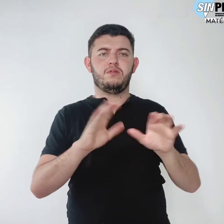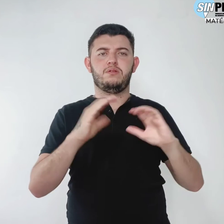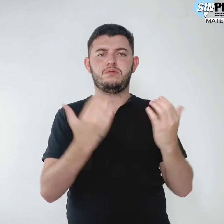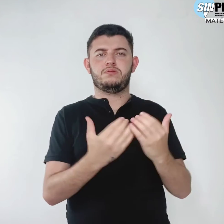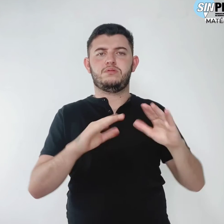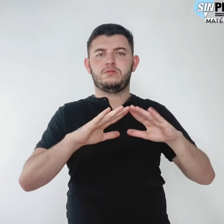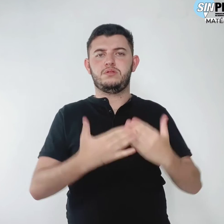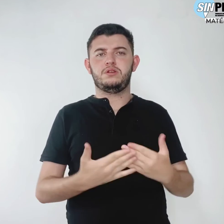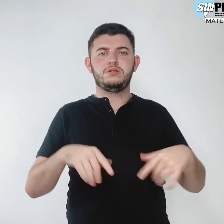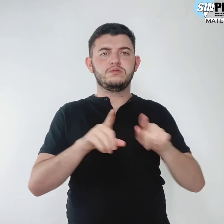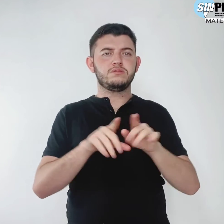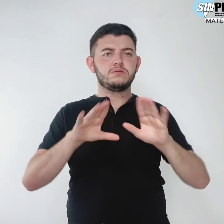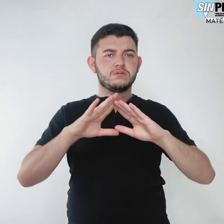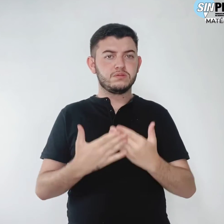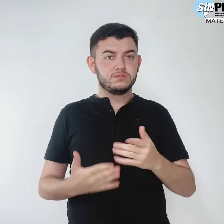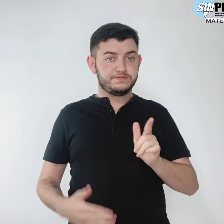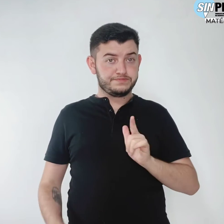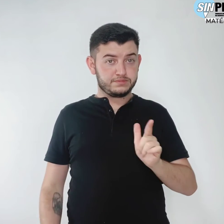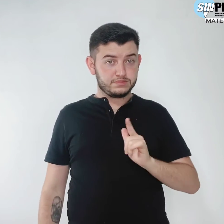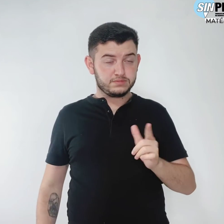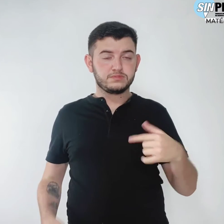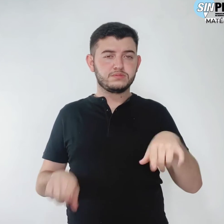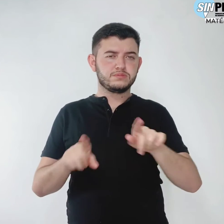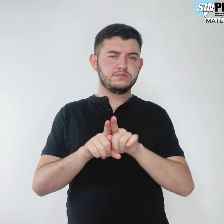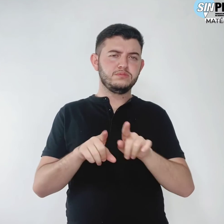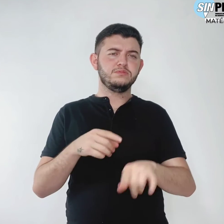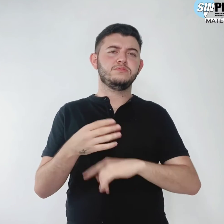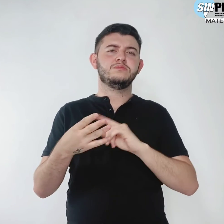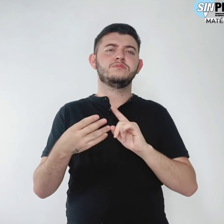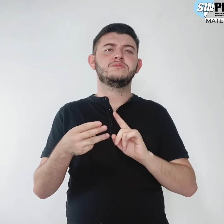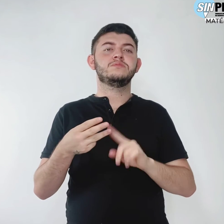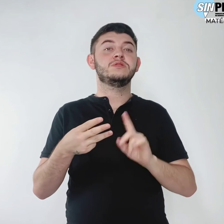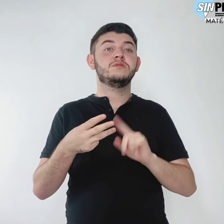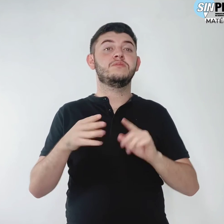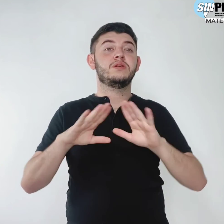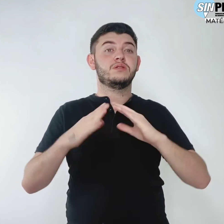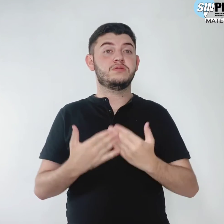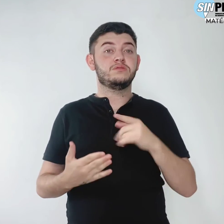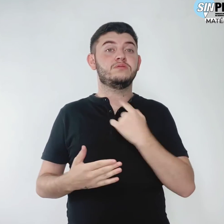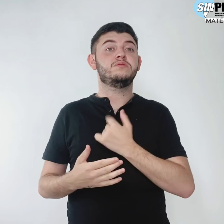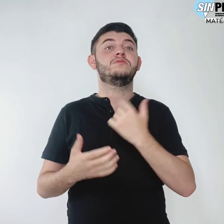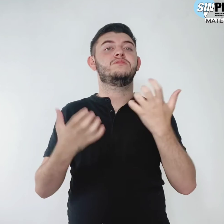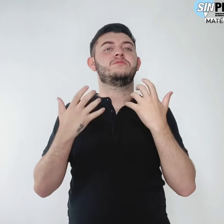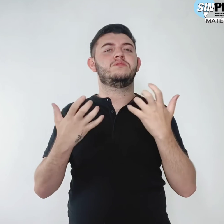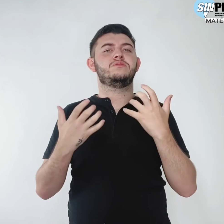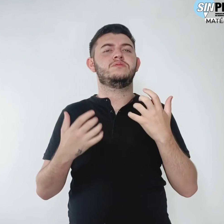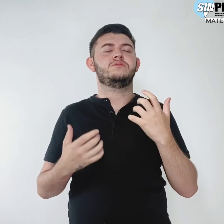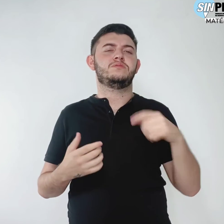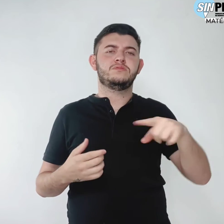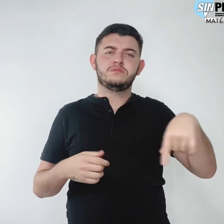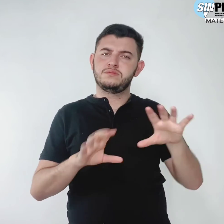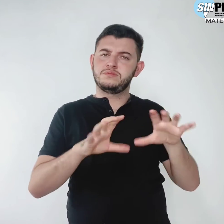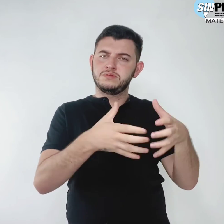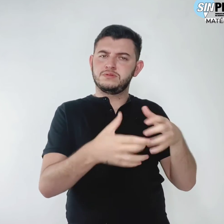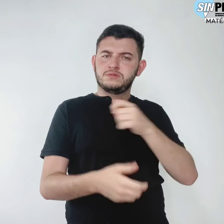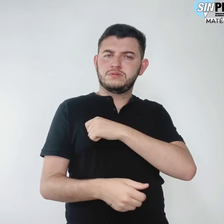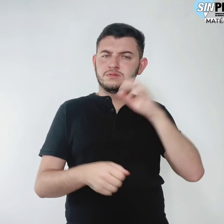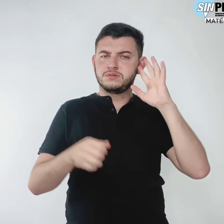a escola que temos e a escola que queremos. O que pensam os estudantes?